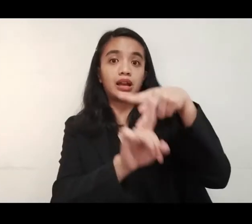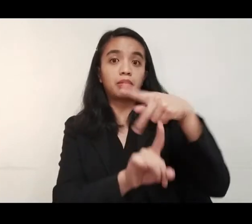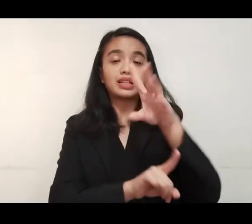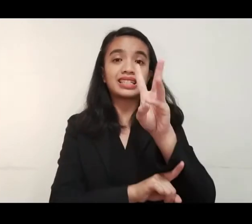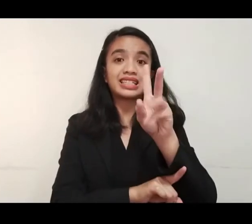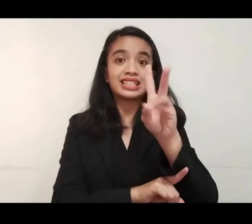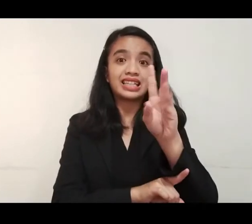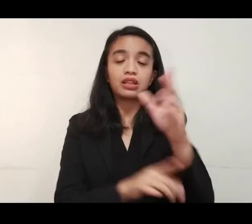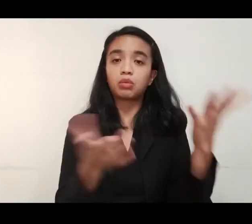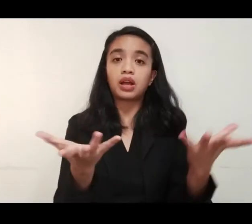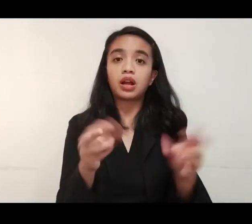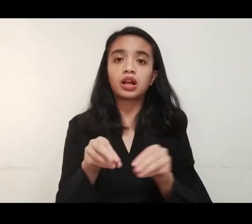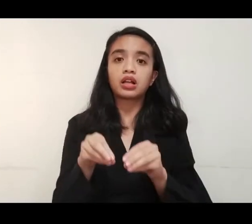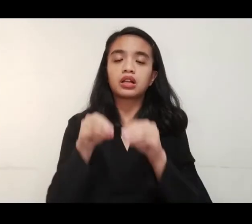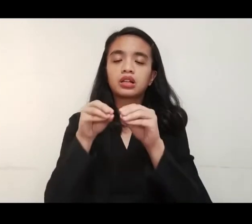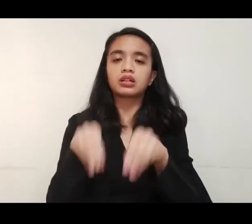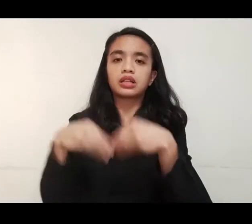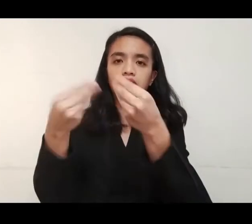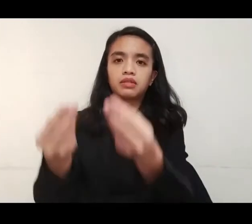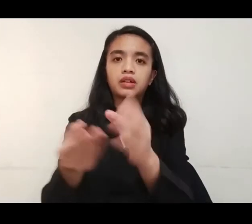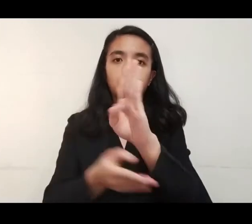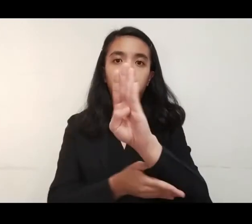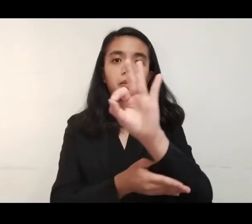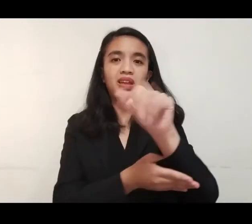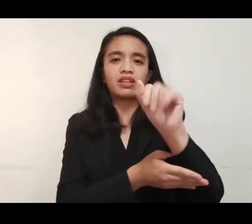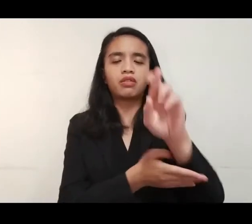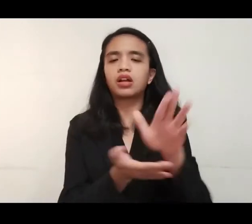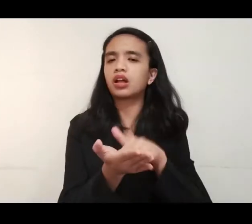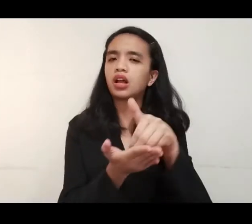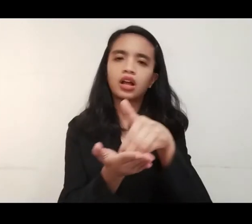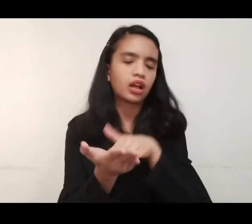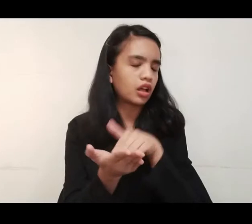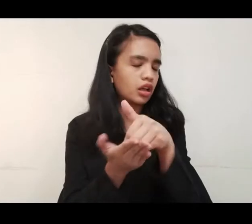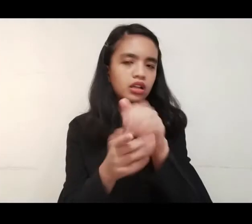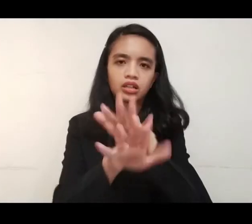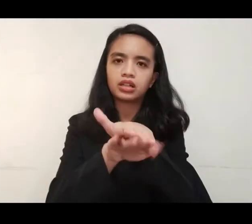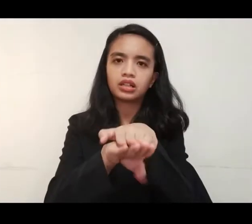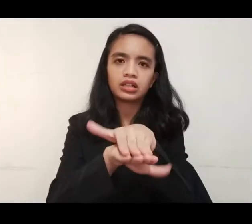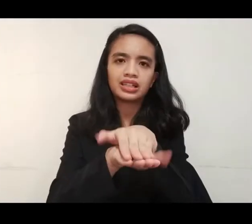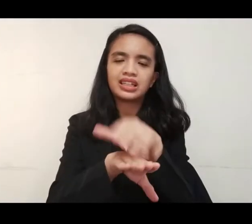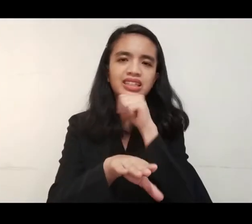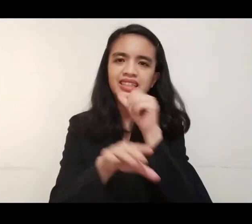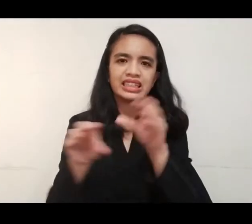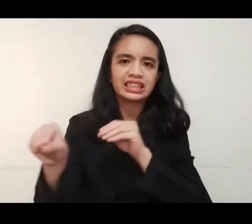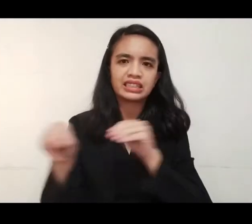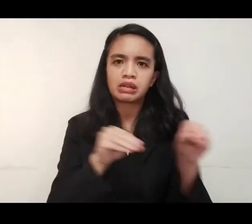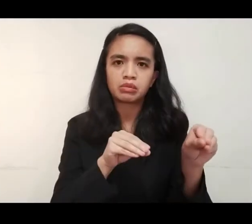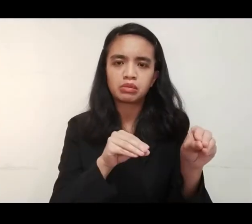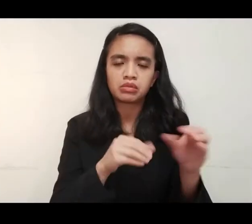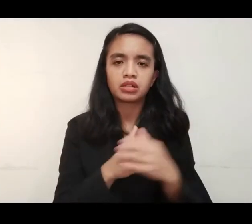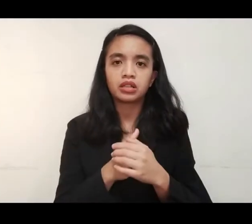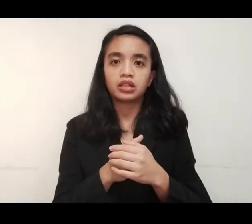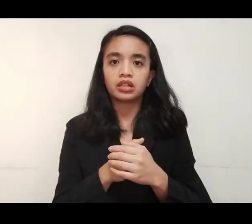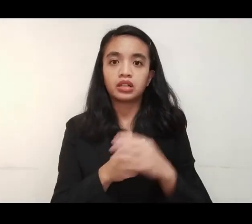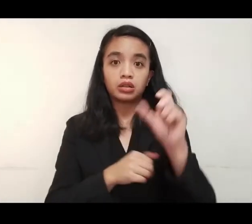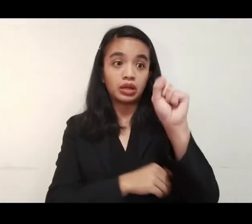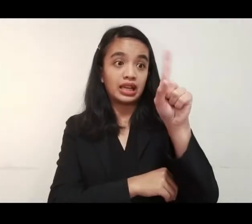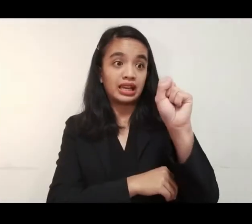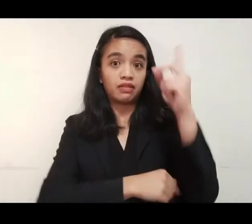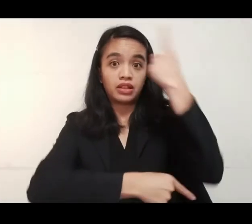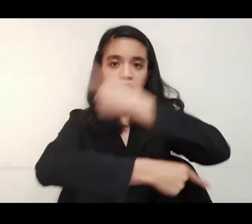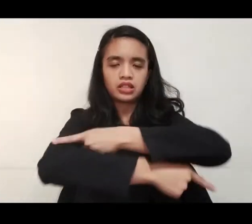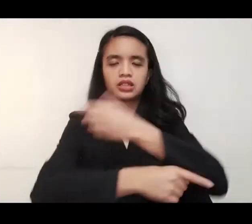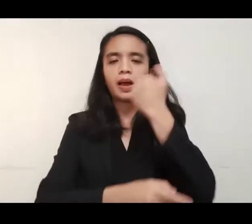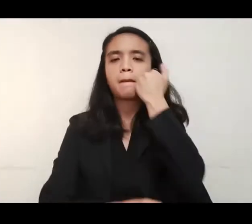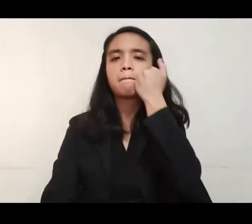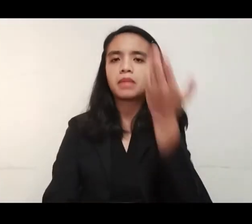Pangasina noong April 16 at inilagay sa pangangalaga ng BFAR. Mahina na ang pawikan at hindi na kumikilos matapos ang